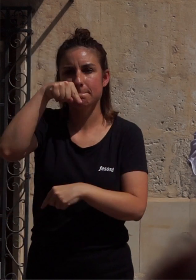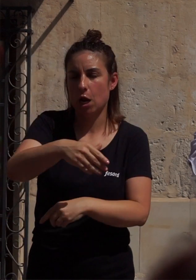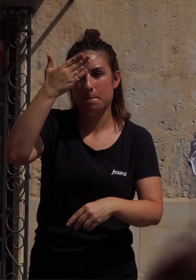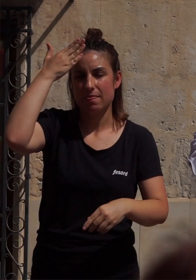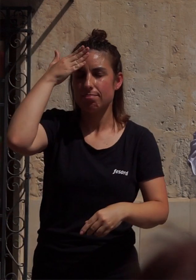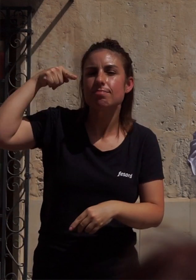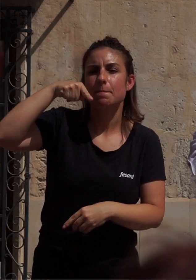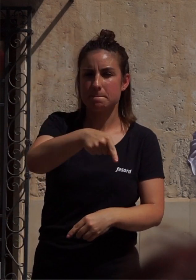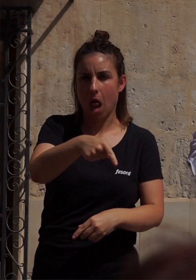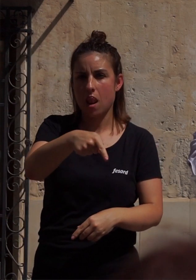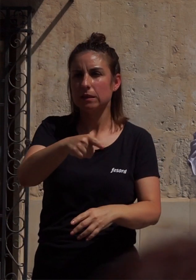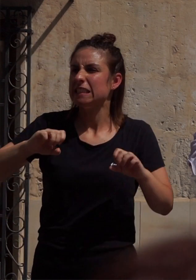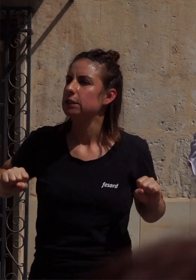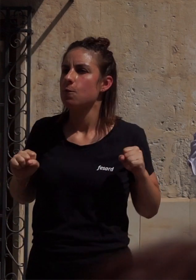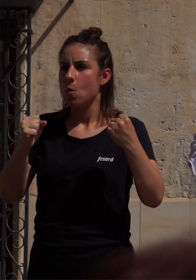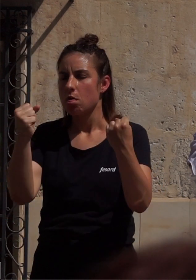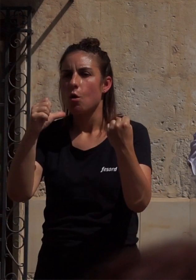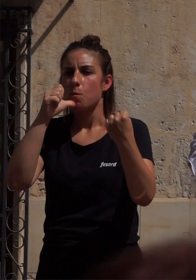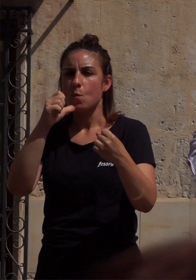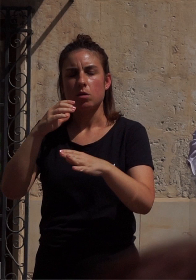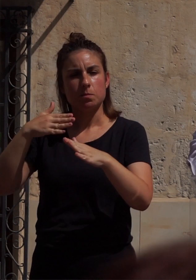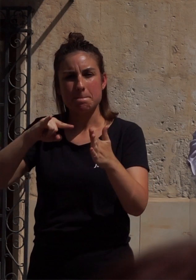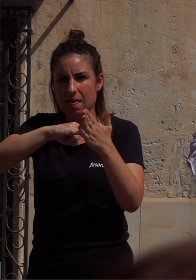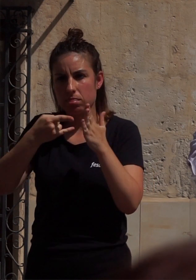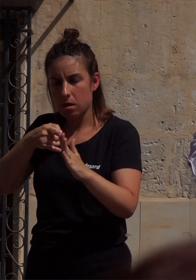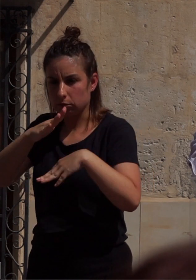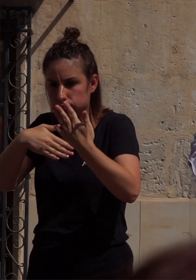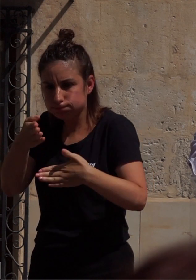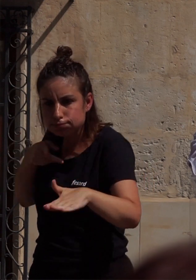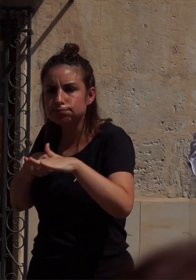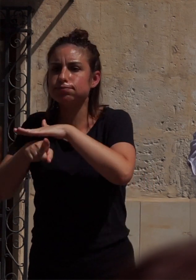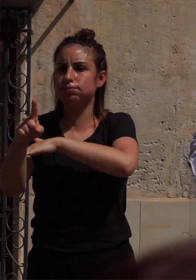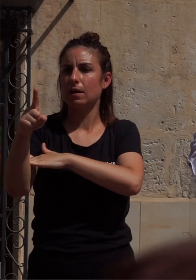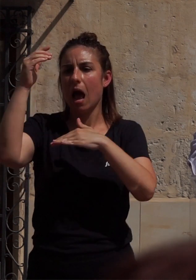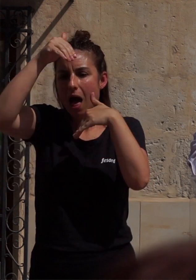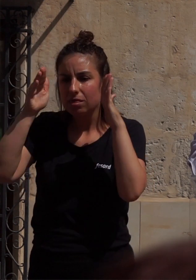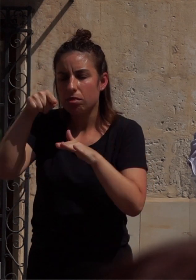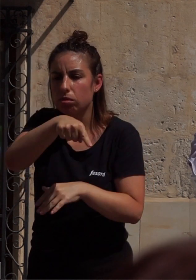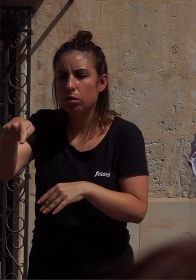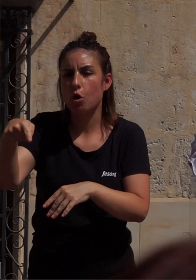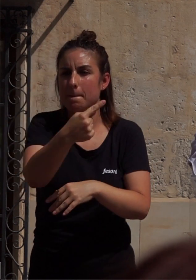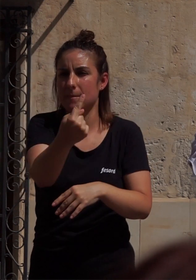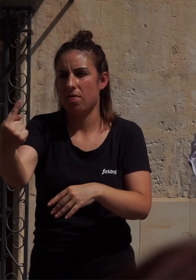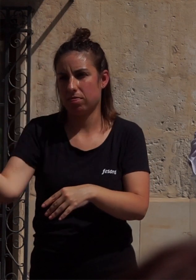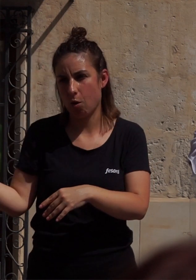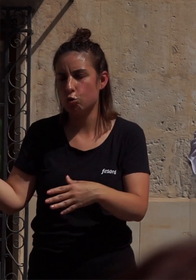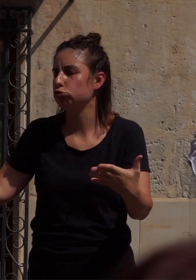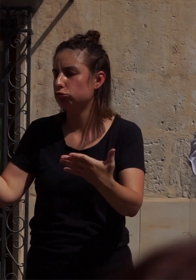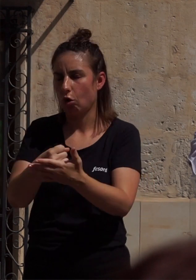realizando esfuerzos para desarrollar medidas que atiendan a las necesidades reales de todas las personas,